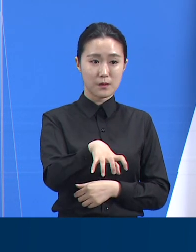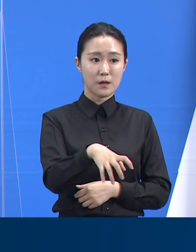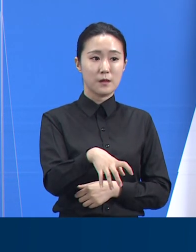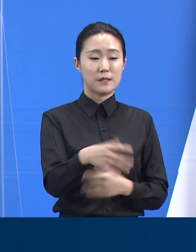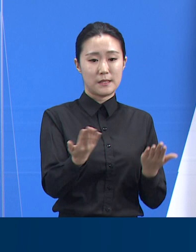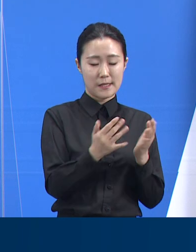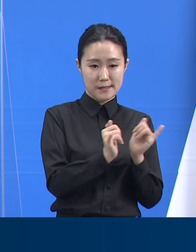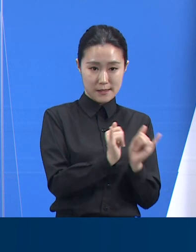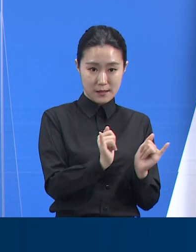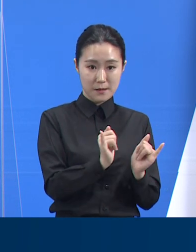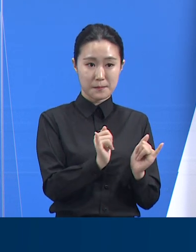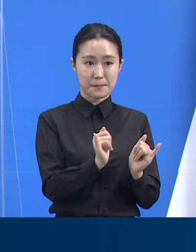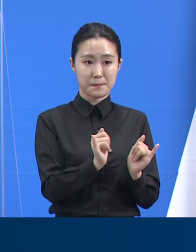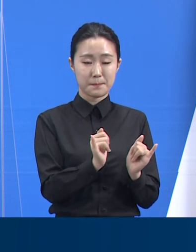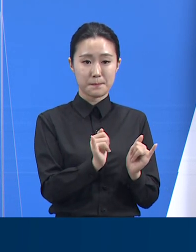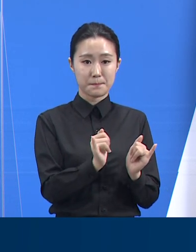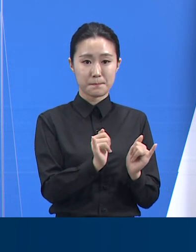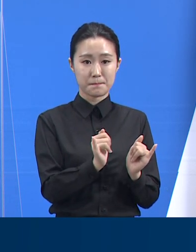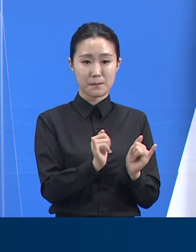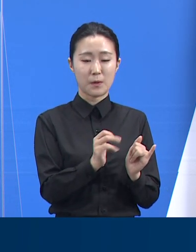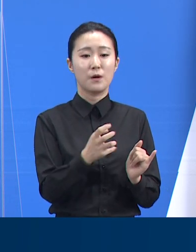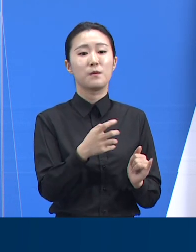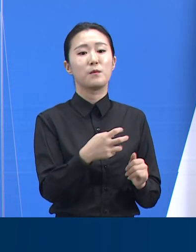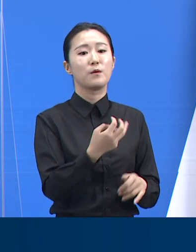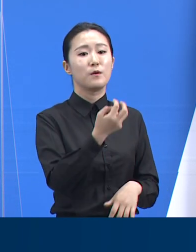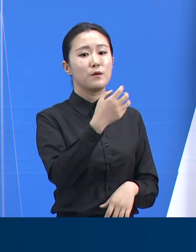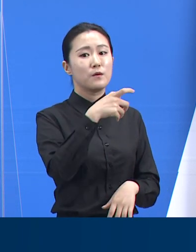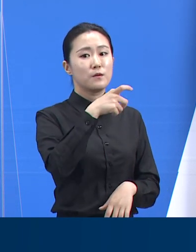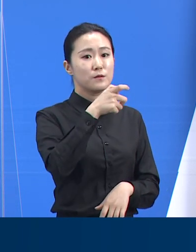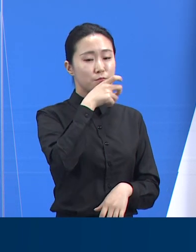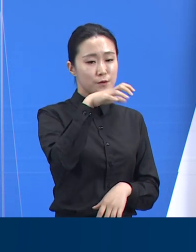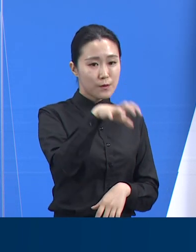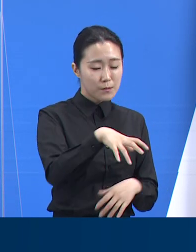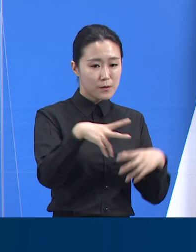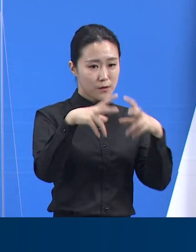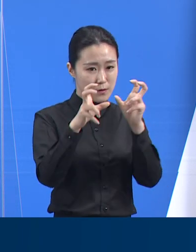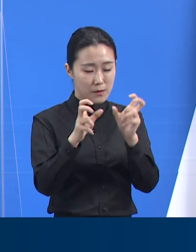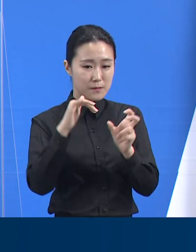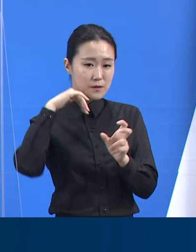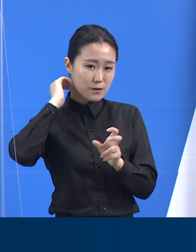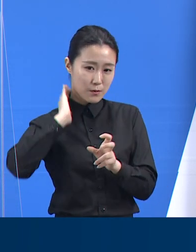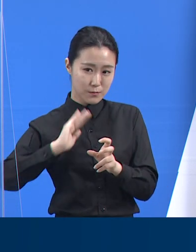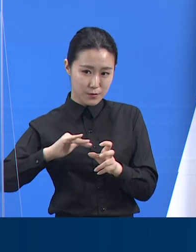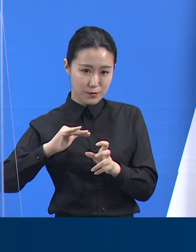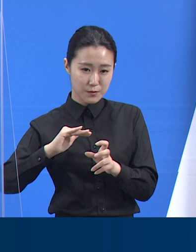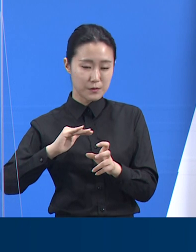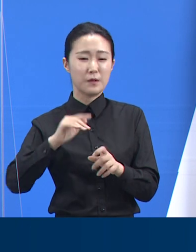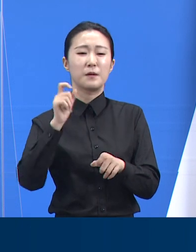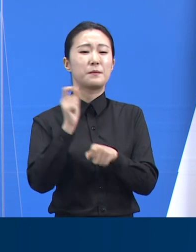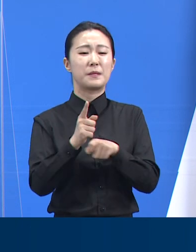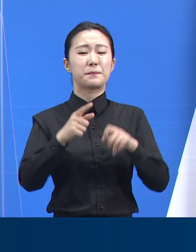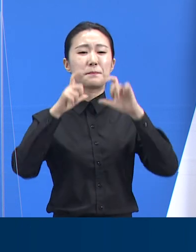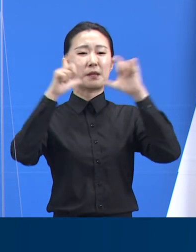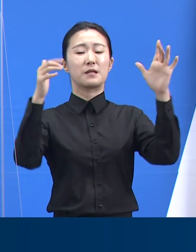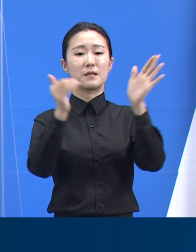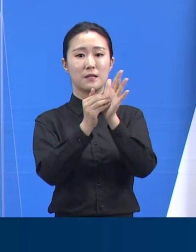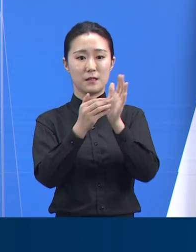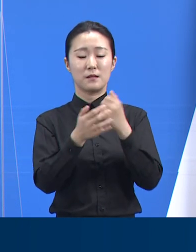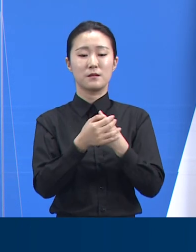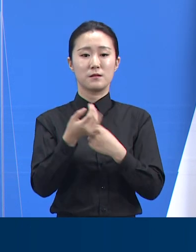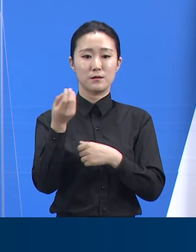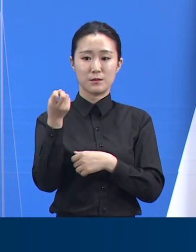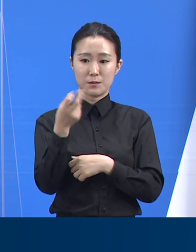행정명령을 수원시 등 6개 시군에 공고했습니다. 성남시 의정부시는 행정명령을 이미 발령하였고 이에 인구